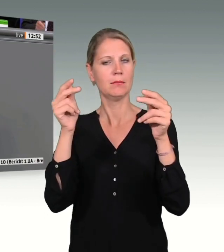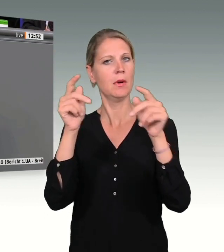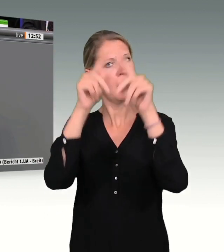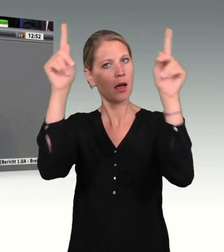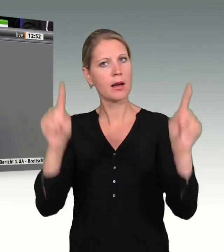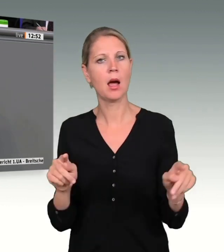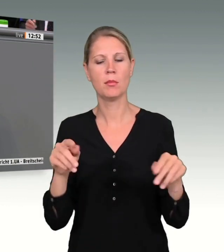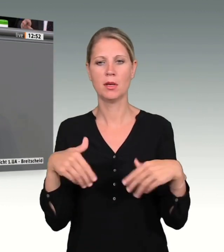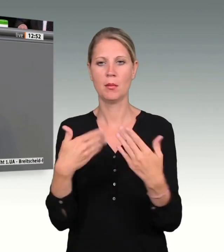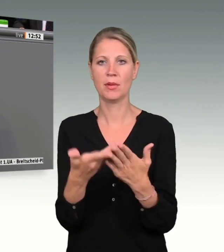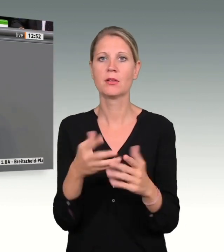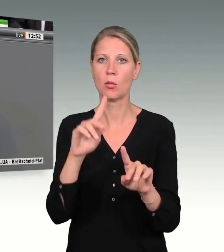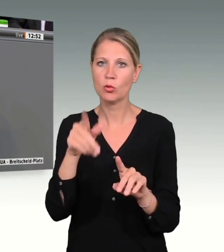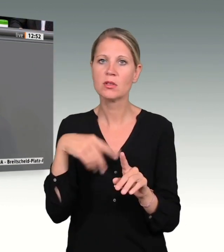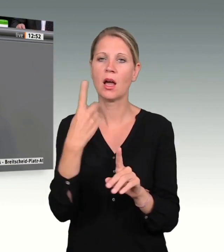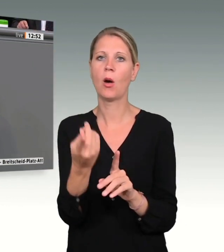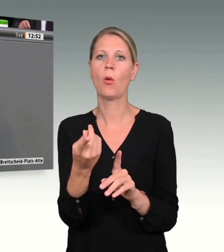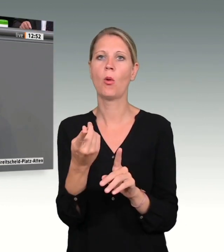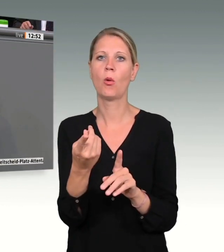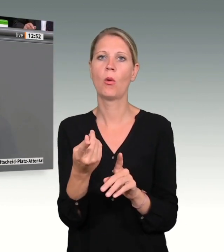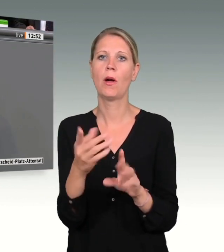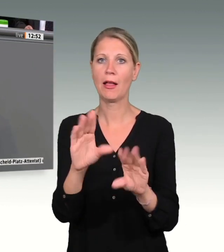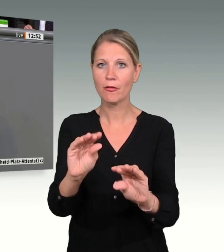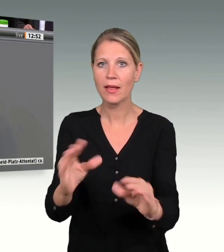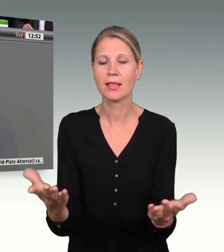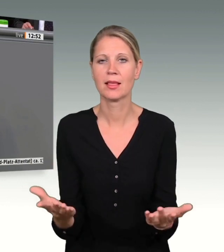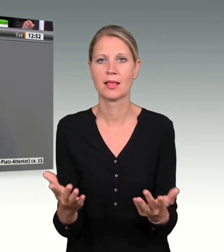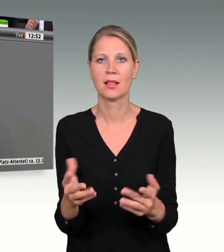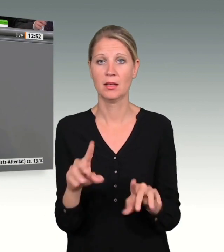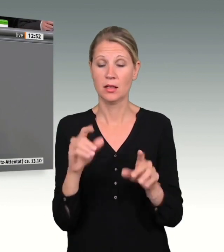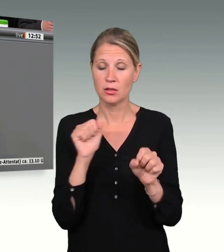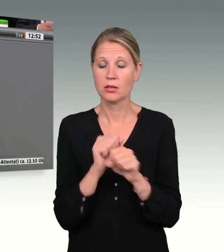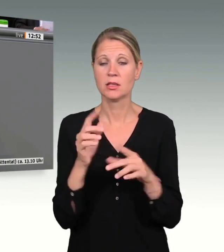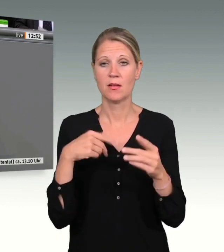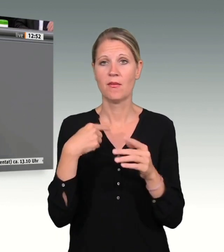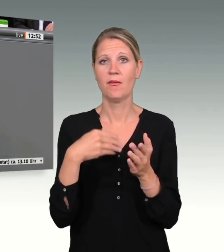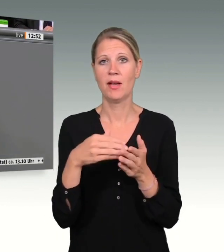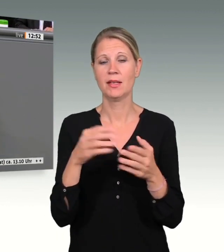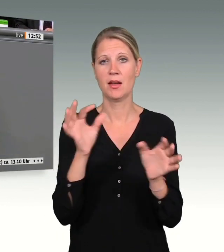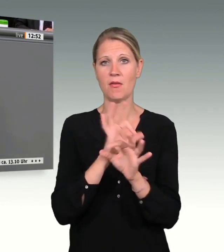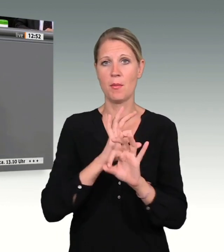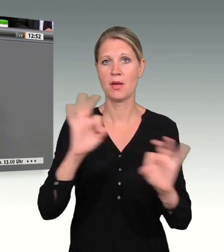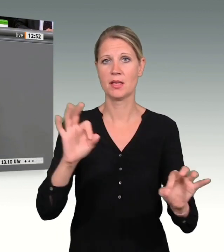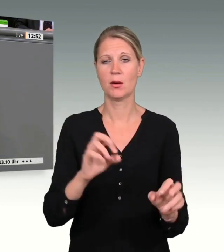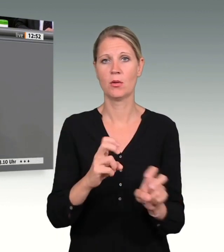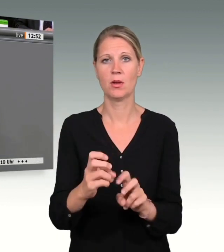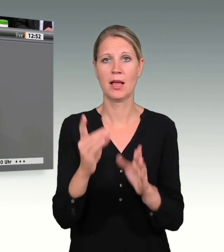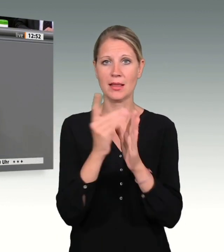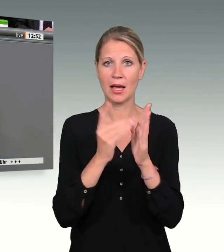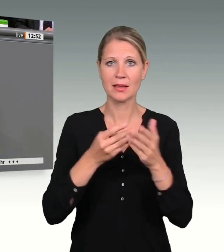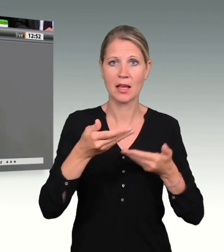haben wir weitere Verbesserungen geschaffen, über den Datenaustausch bis hin zum neuen Ausländezentralregister,